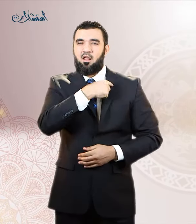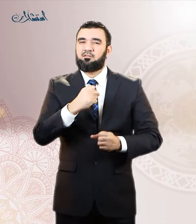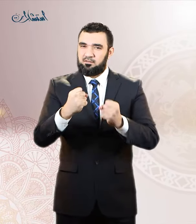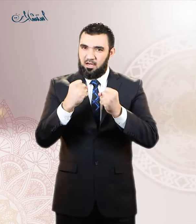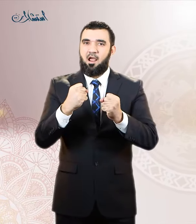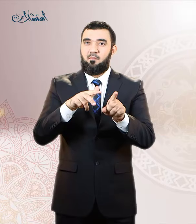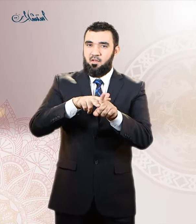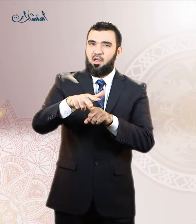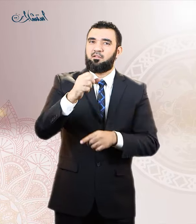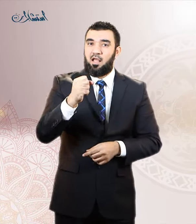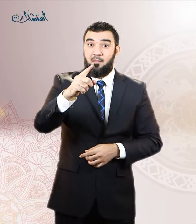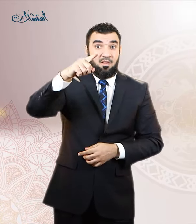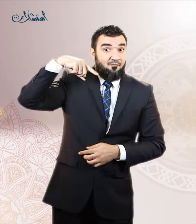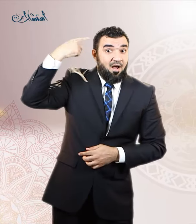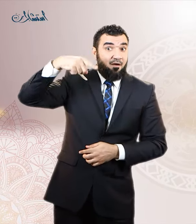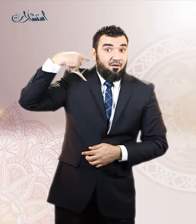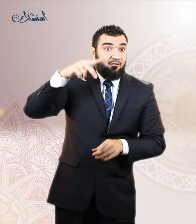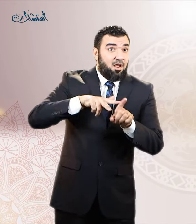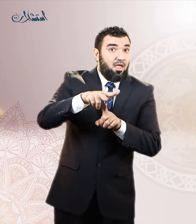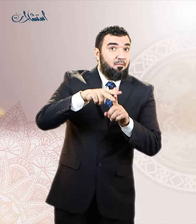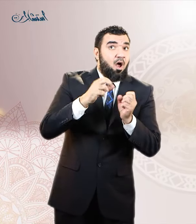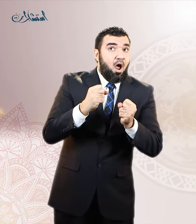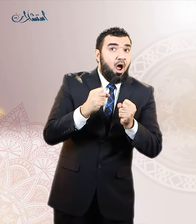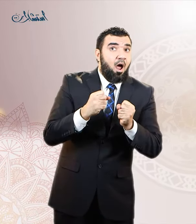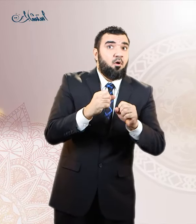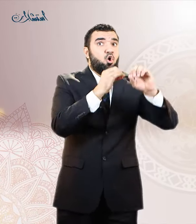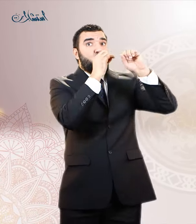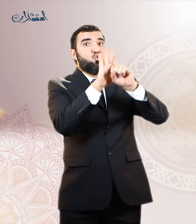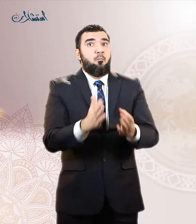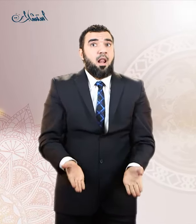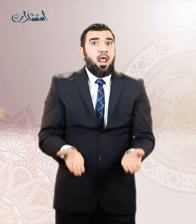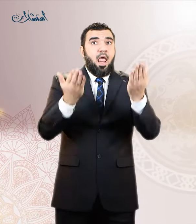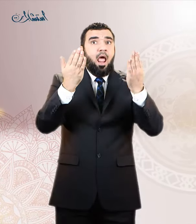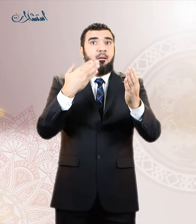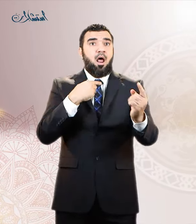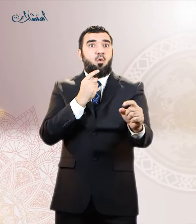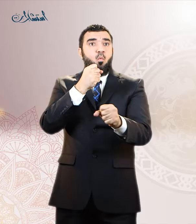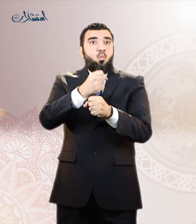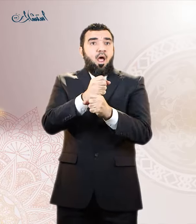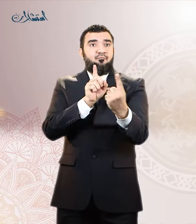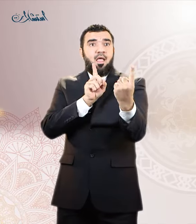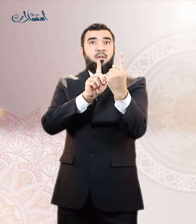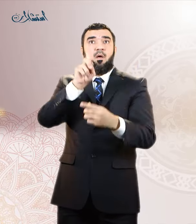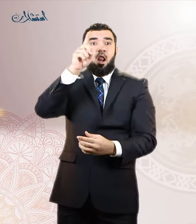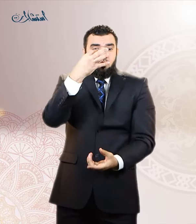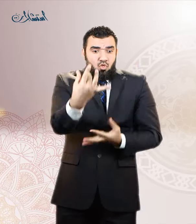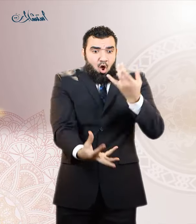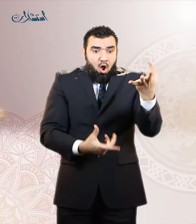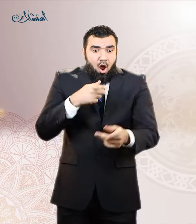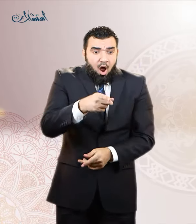وتذكرك للقيام بين يدي الله ووقوفك امام النار ومرورك على